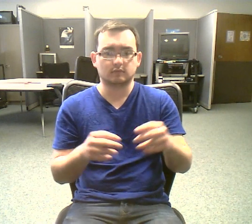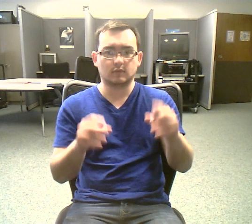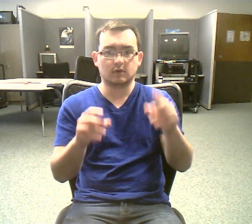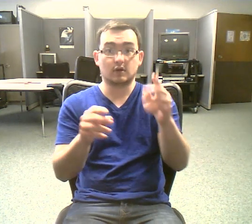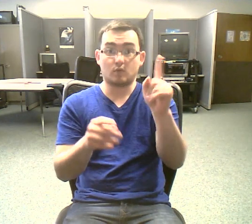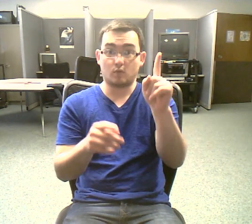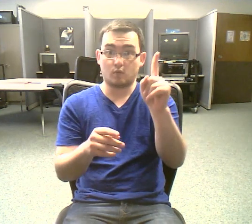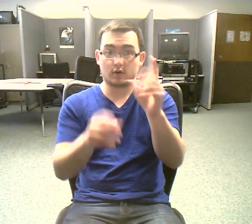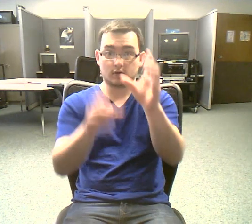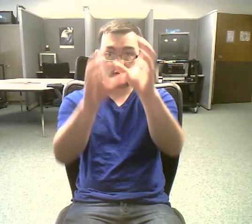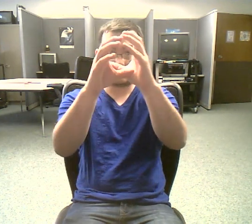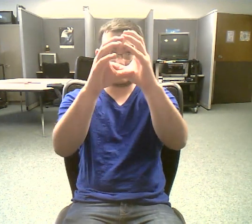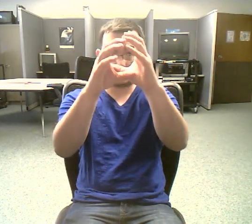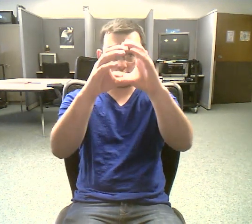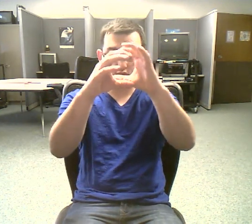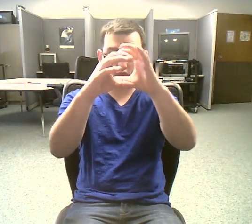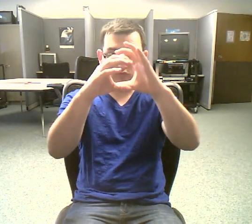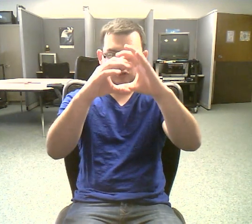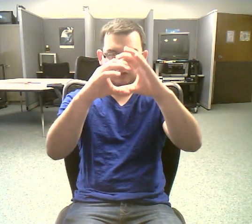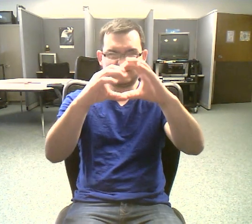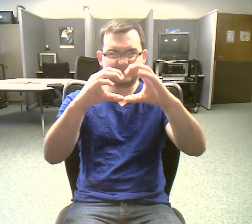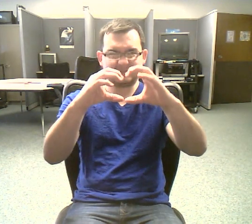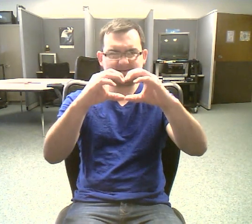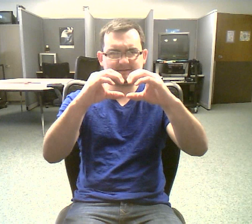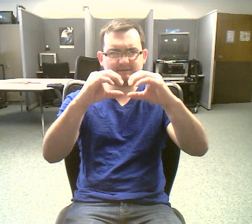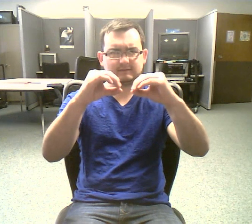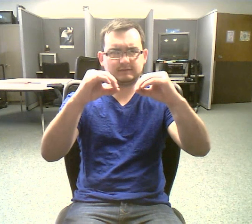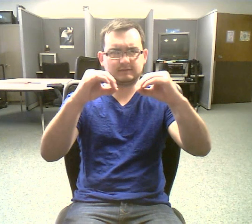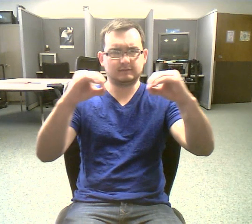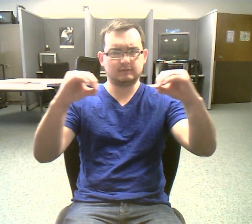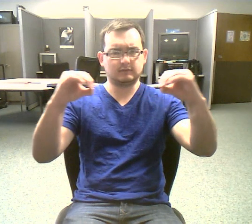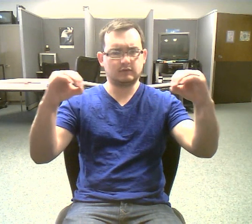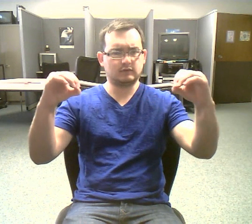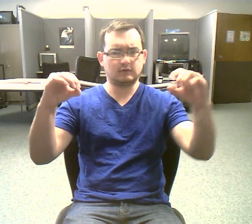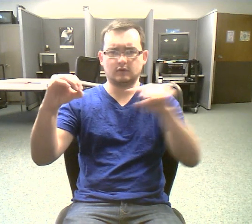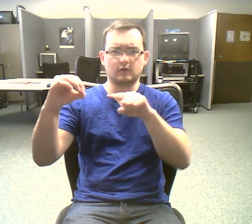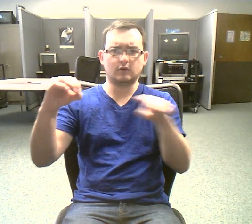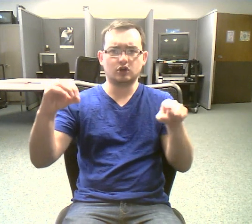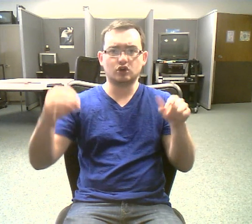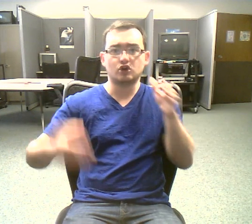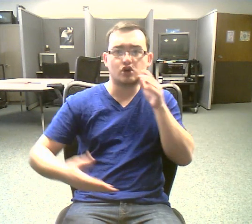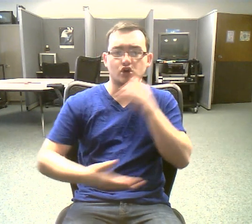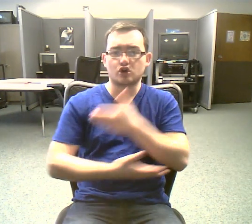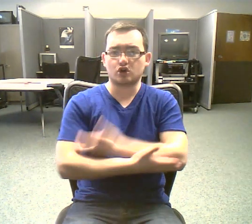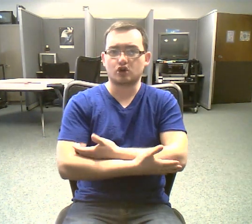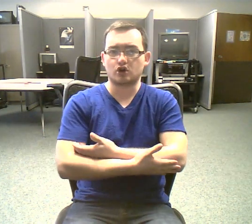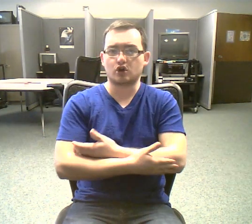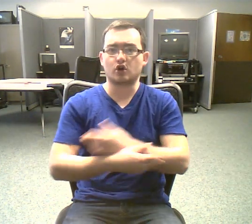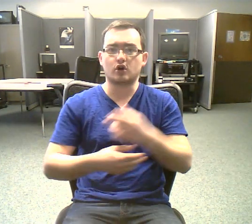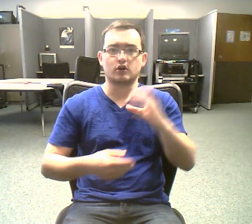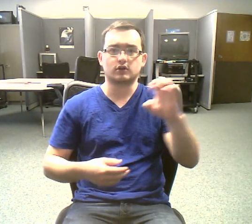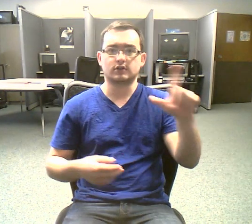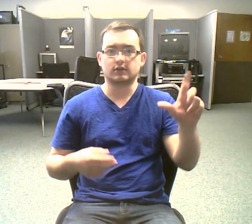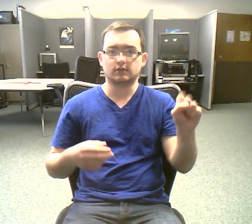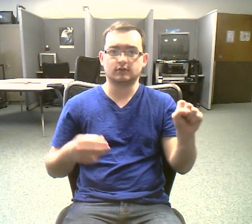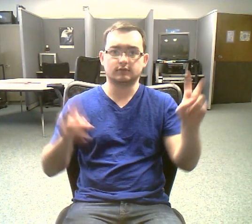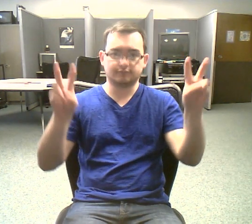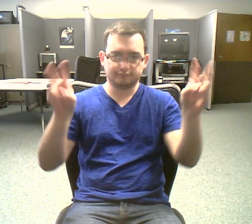-T--R, daughter cells, have the same pieces and genetic code. Two identical copies come from one